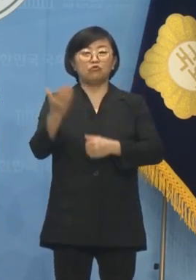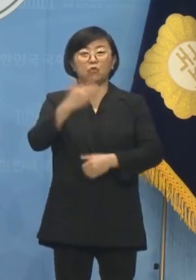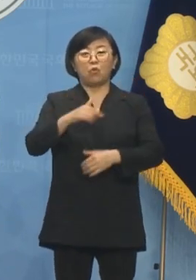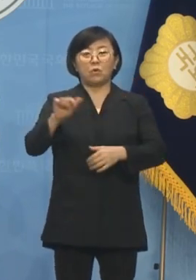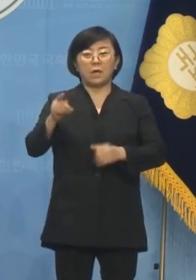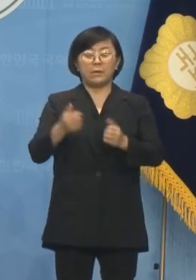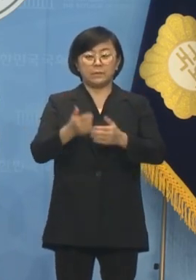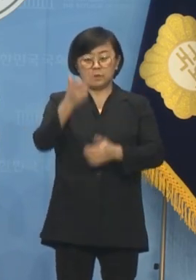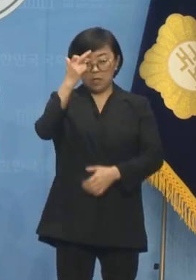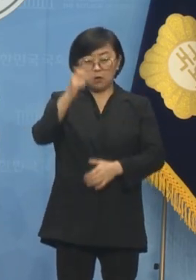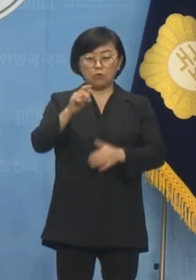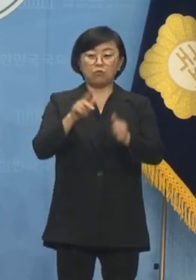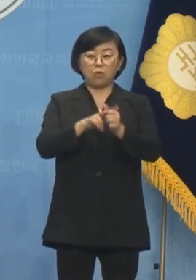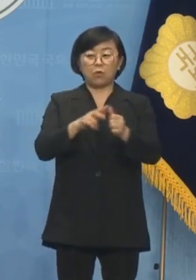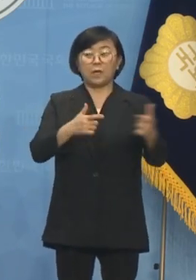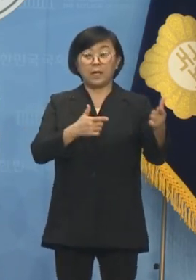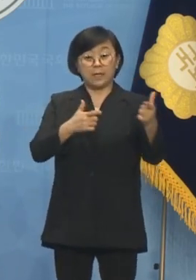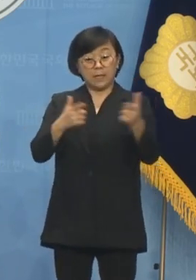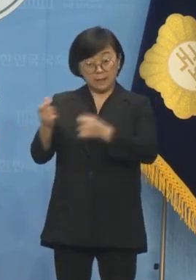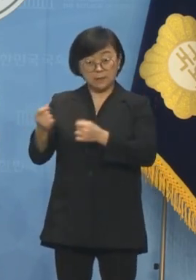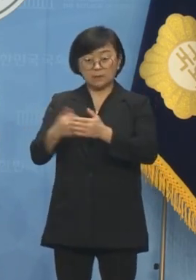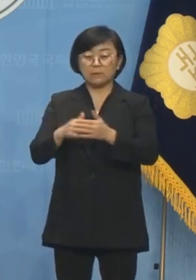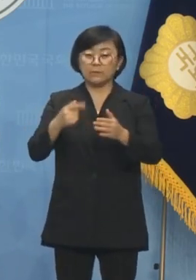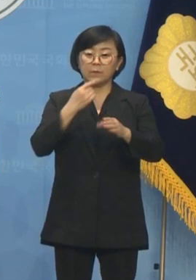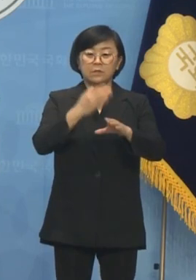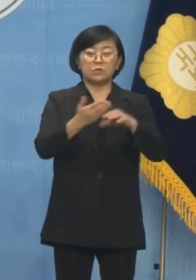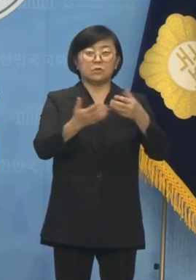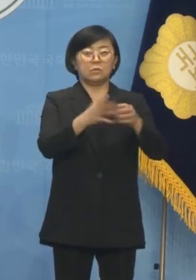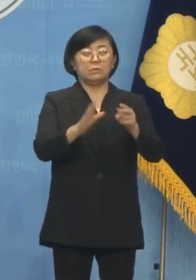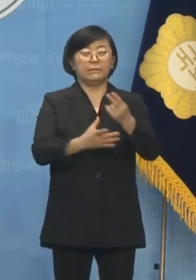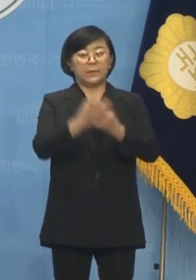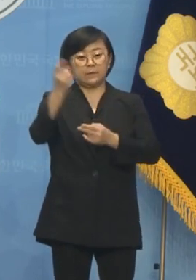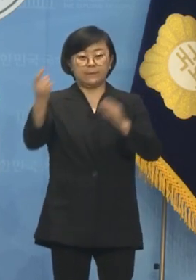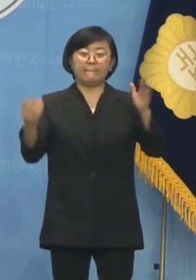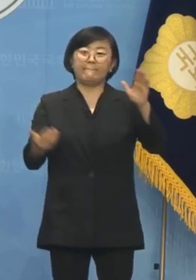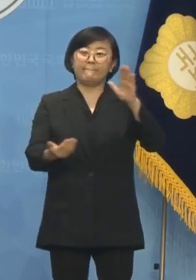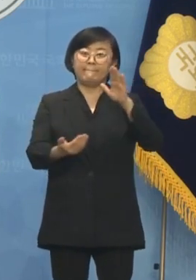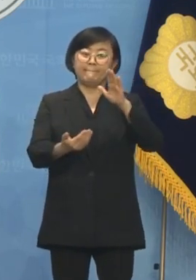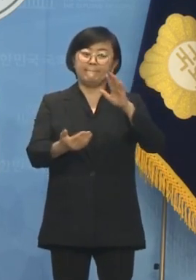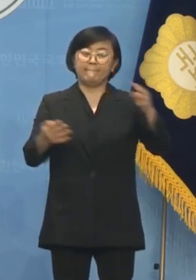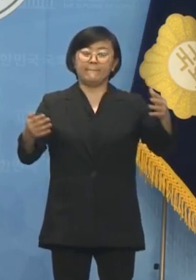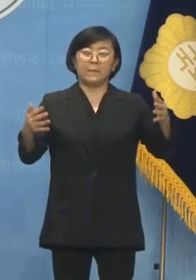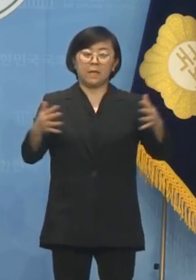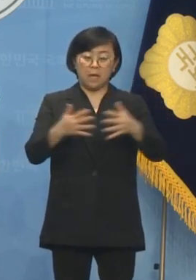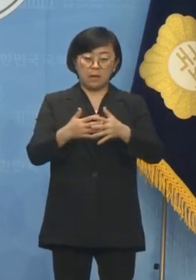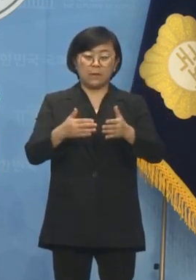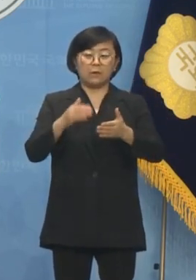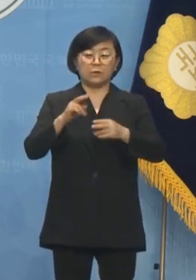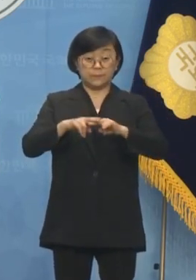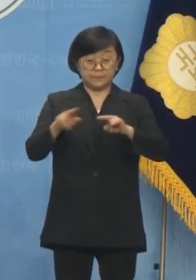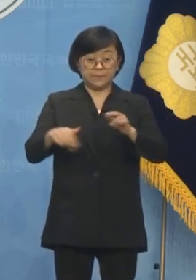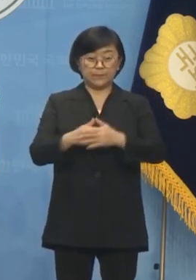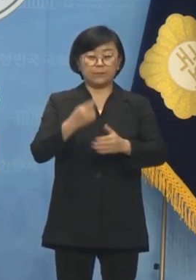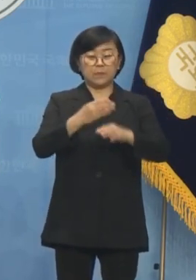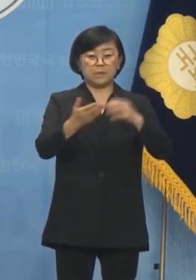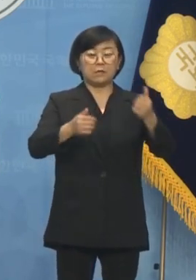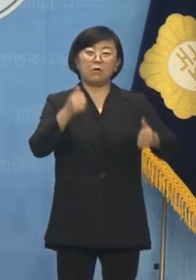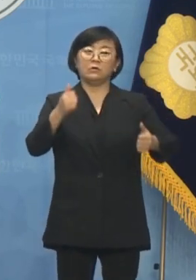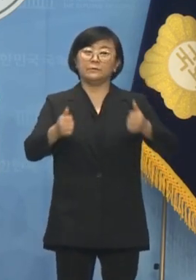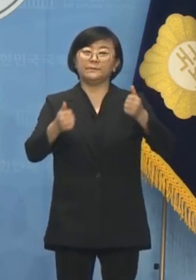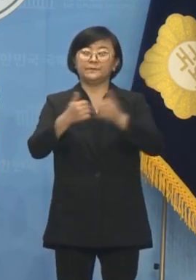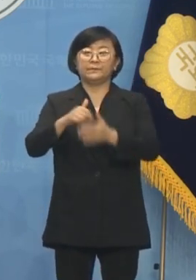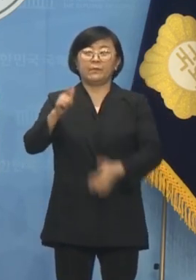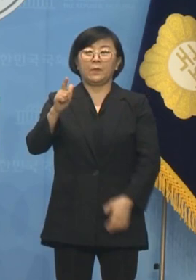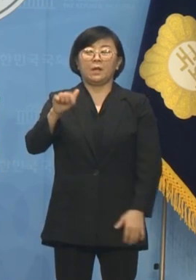갑의 최재 후보까지 모두 민주당 후보와의 단일화에 합의하고 용태하였습니다. 민주당 경선이 늦어진